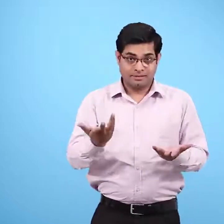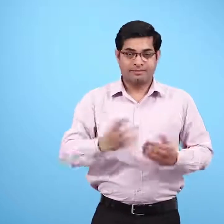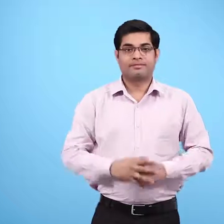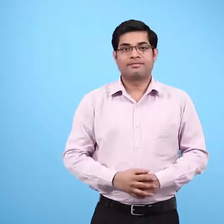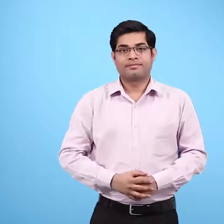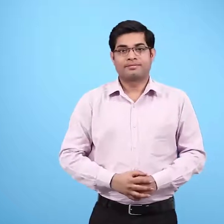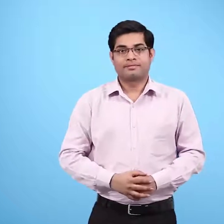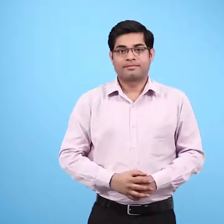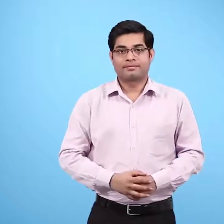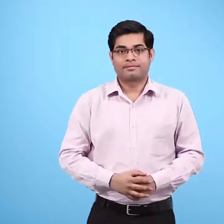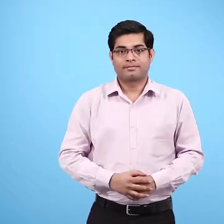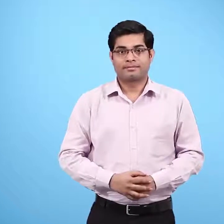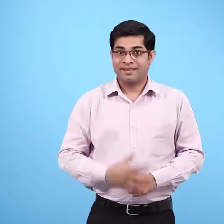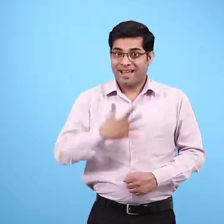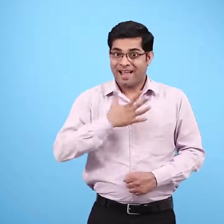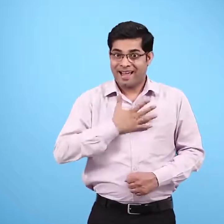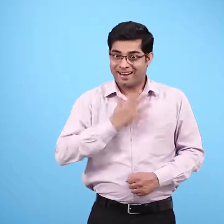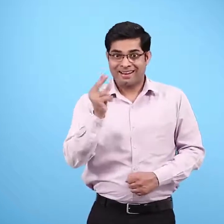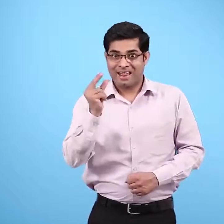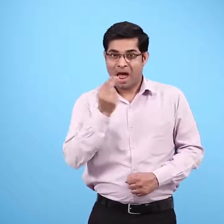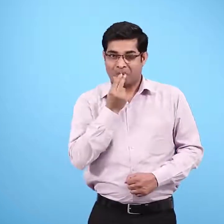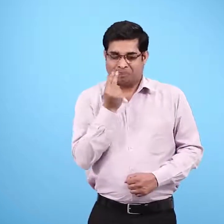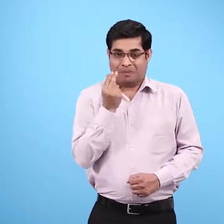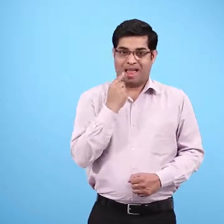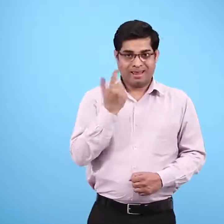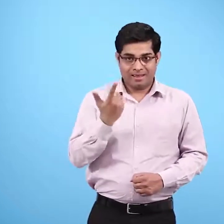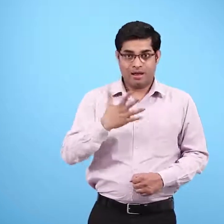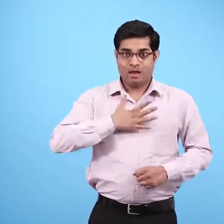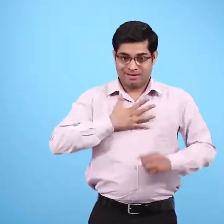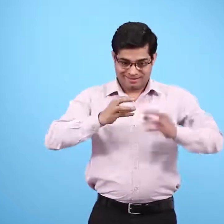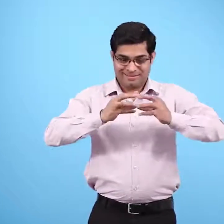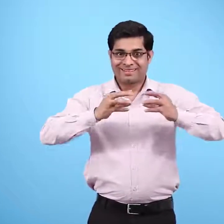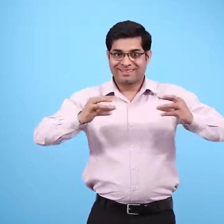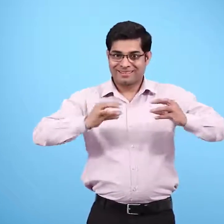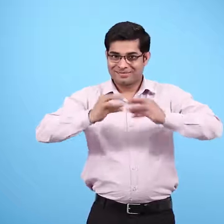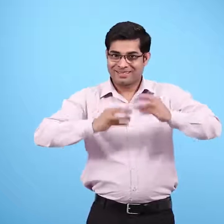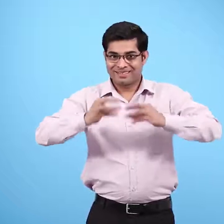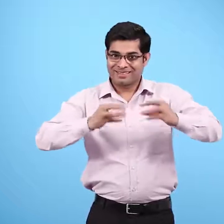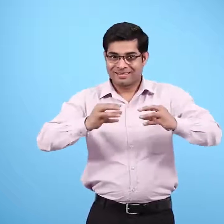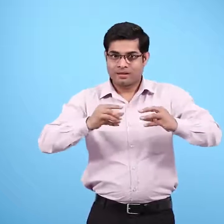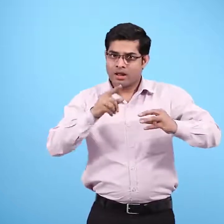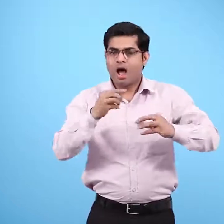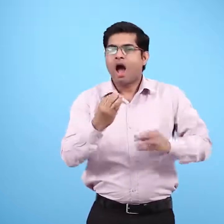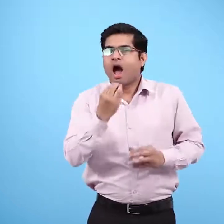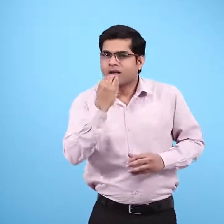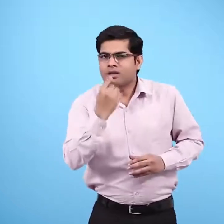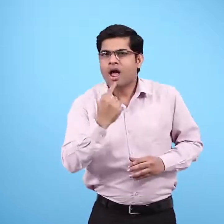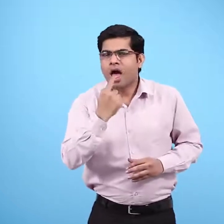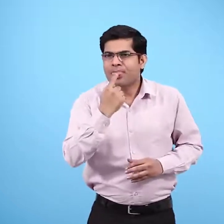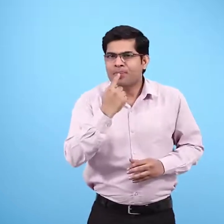कि कच्छे आवले या खीरे का क्या स्वाद है? तो हमें सूचना